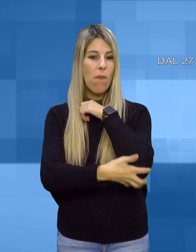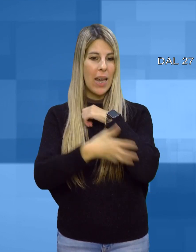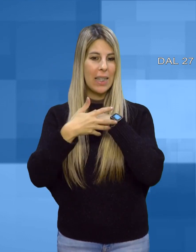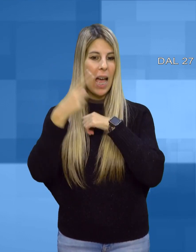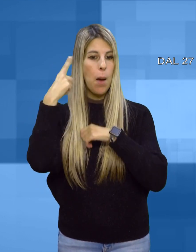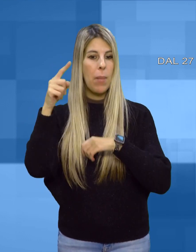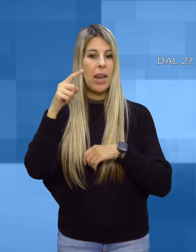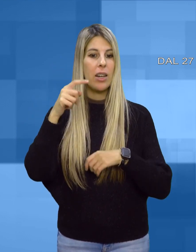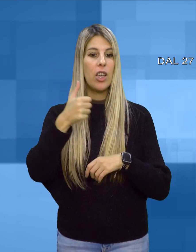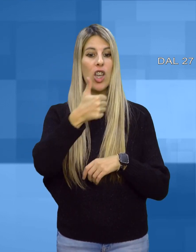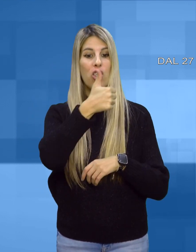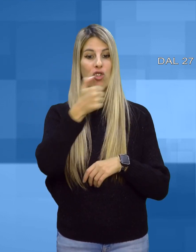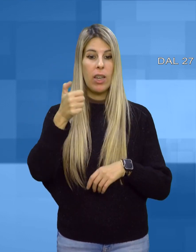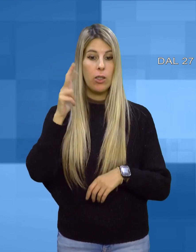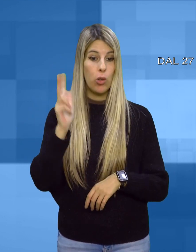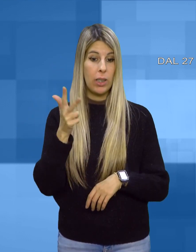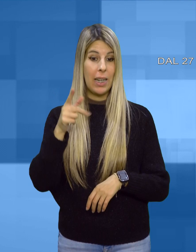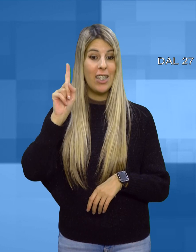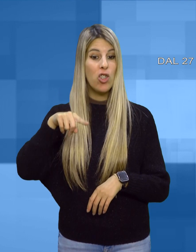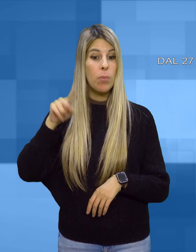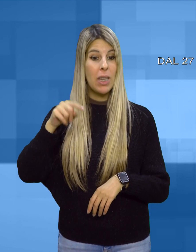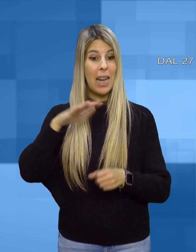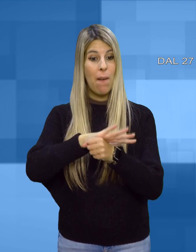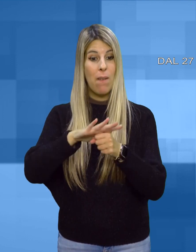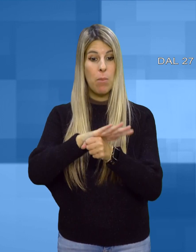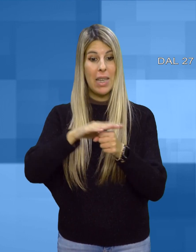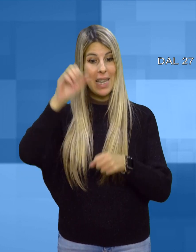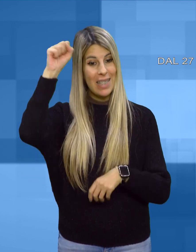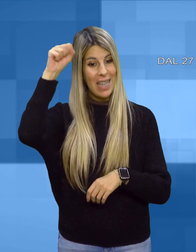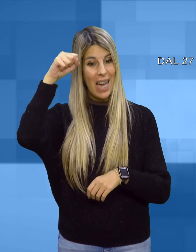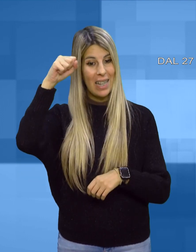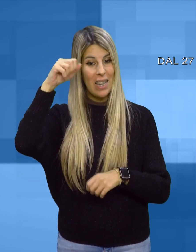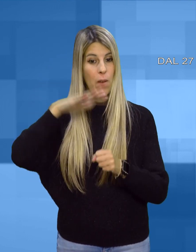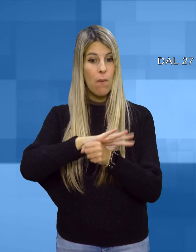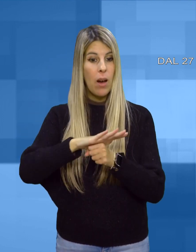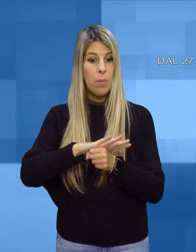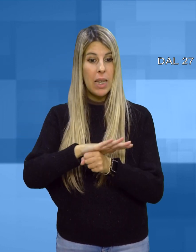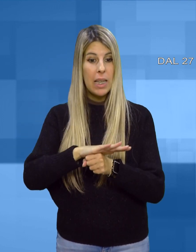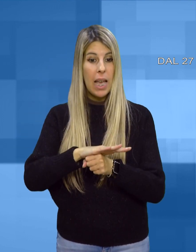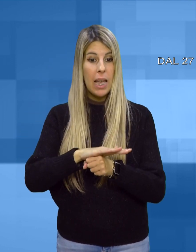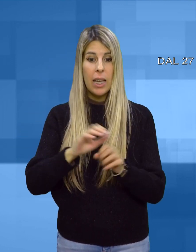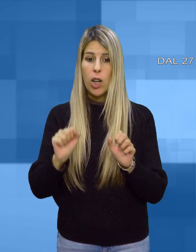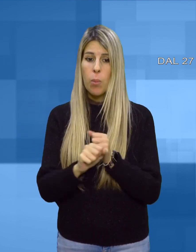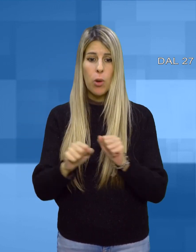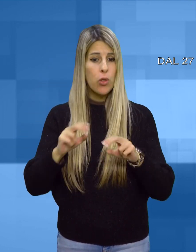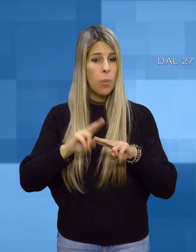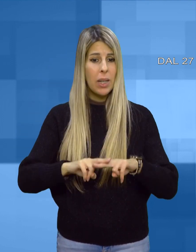familiari che non sono in grado di mantenere uno standard di vita questo da parte della politica e delle classi